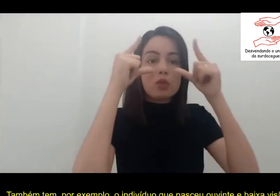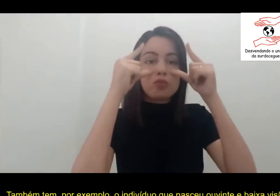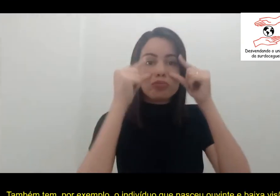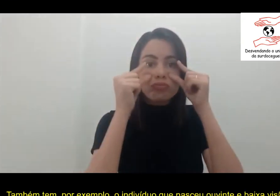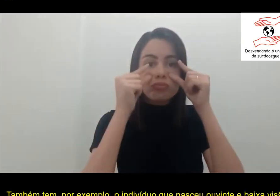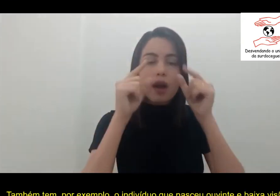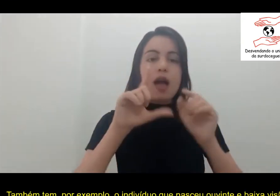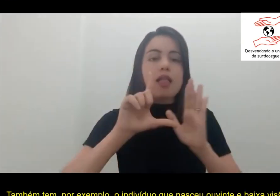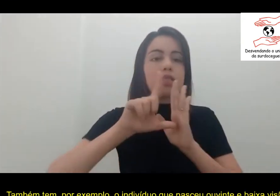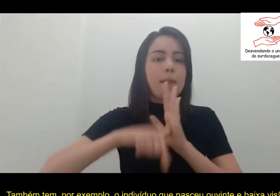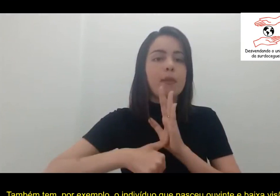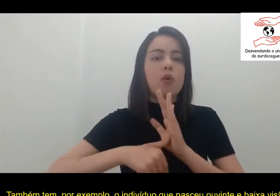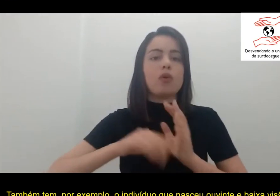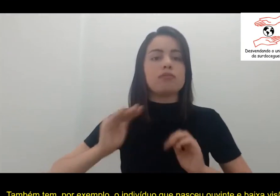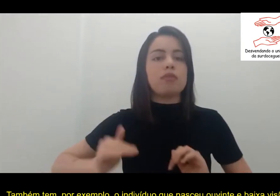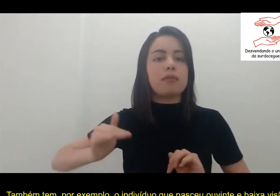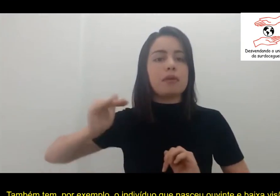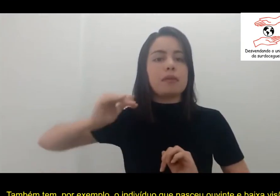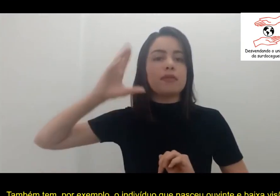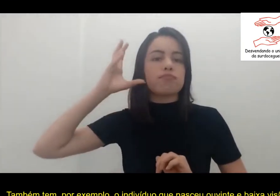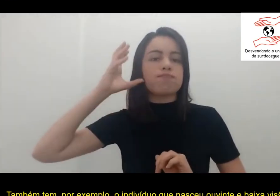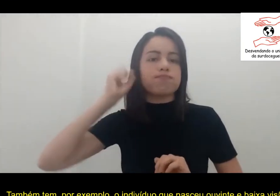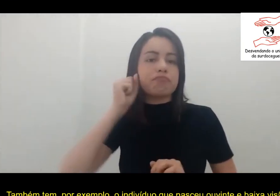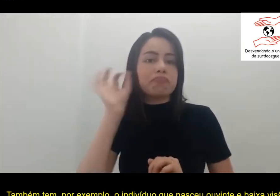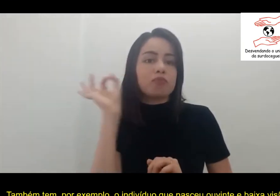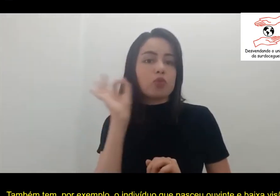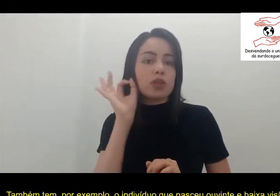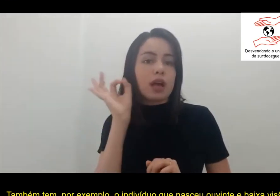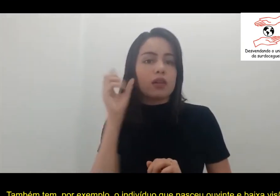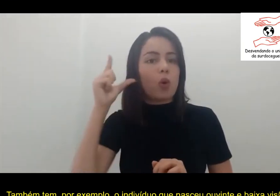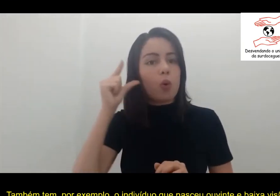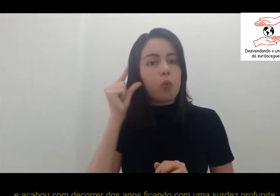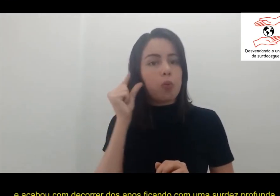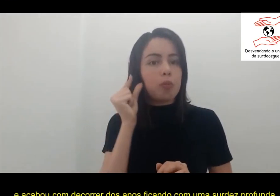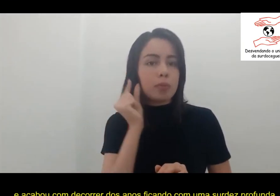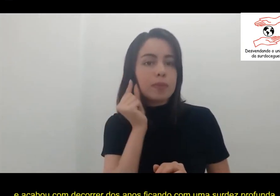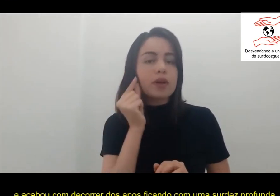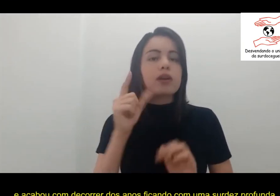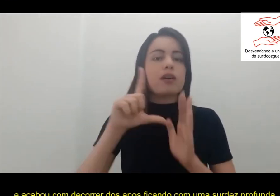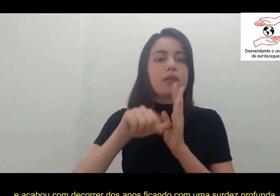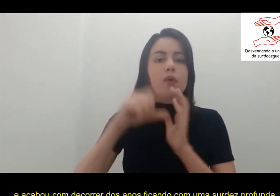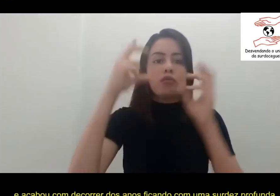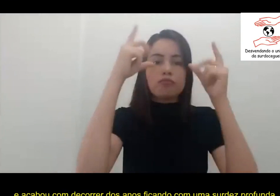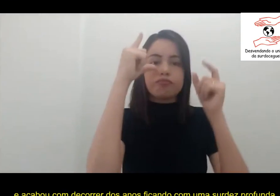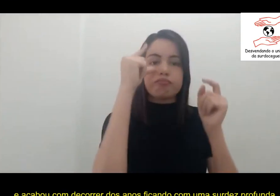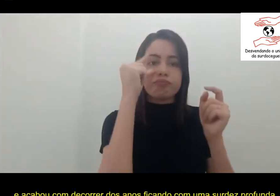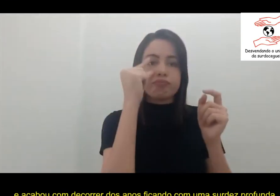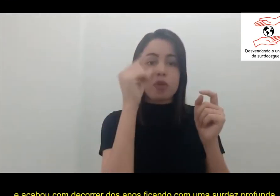nasceu ouvinte e baixa visão e acabou, com o decorrer dos anos, ficando com uma